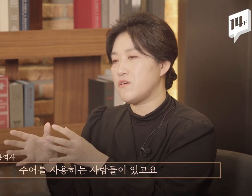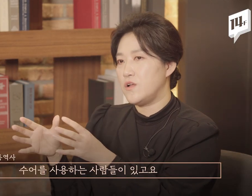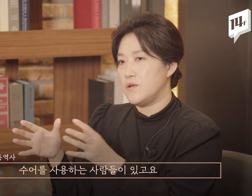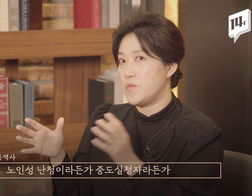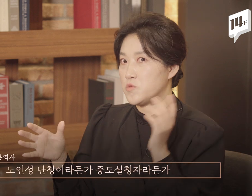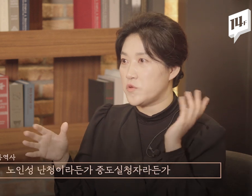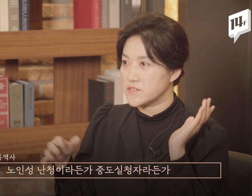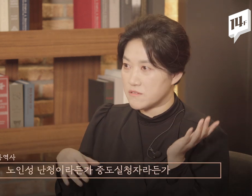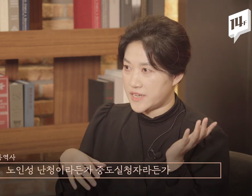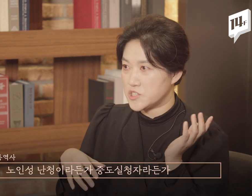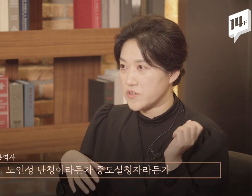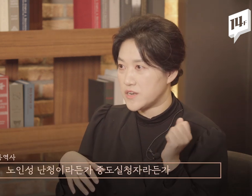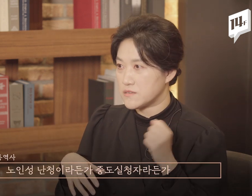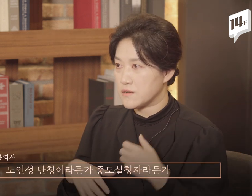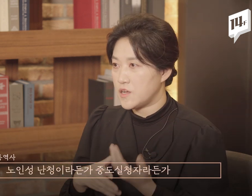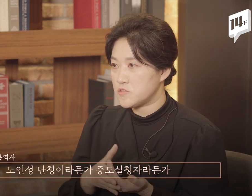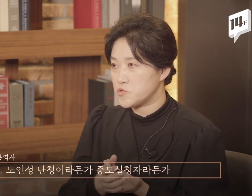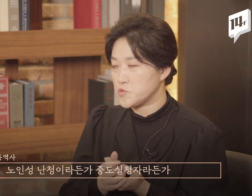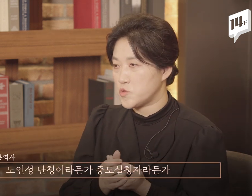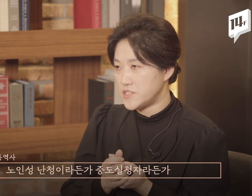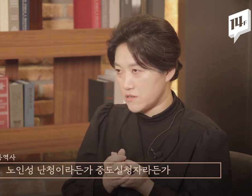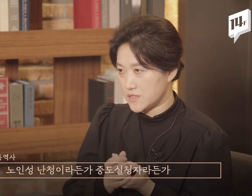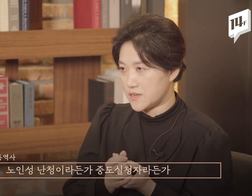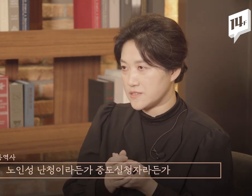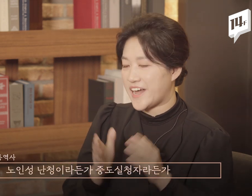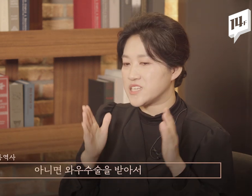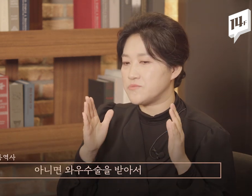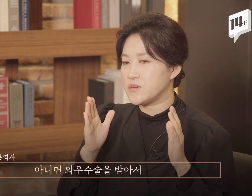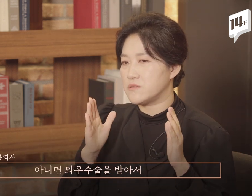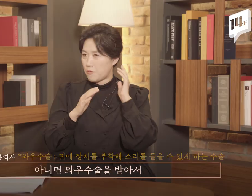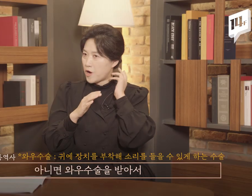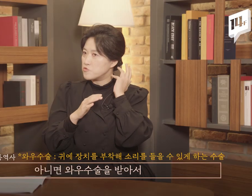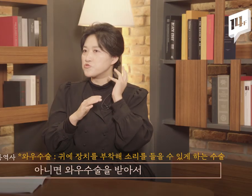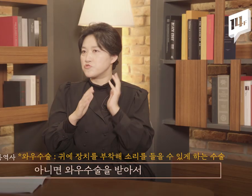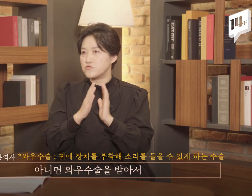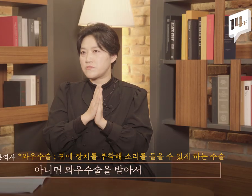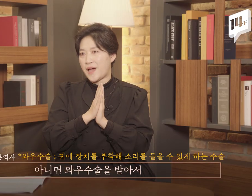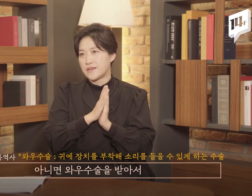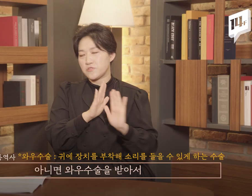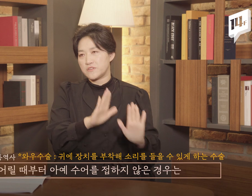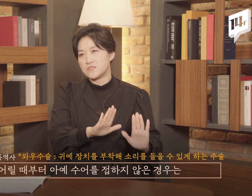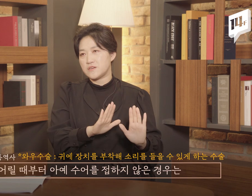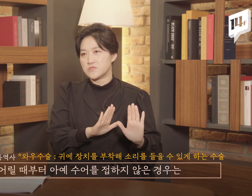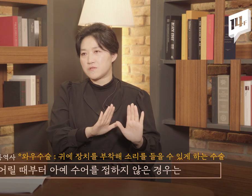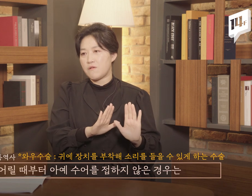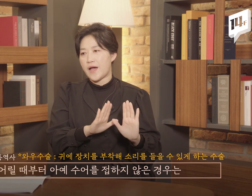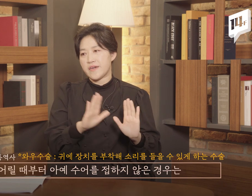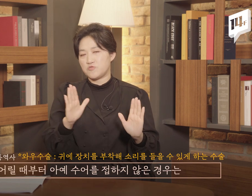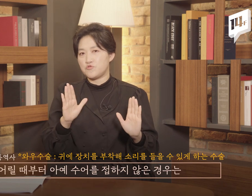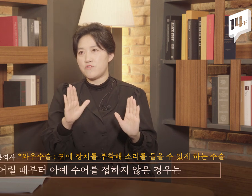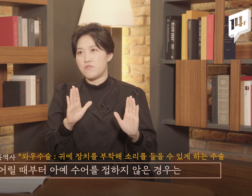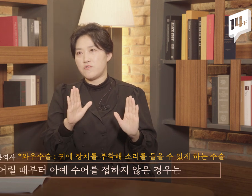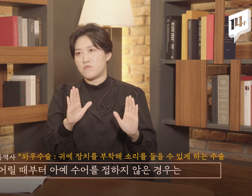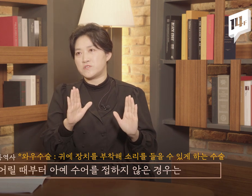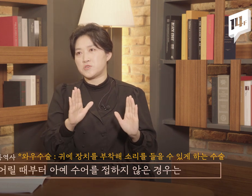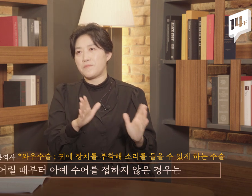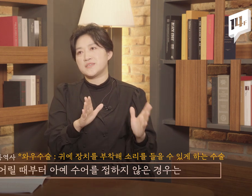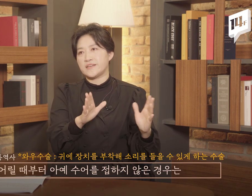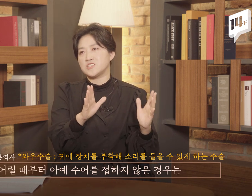노인성 난청이라든가 중도 실청자라든가 아니면 와우 수술을 받아서 어릴 때부터 아예 수어를 접하지 않은